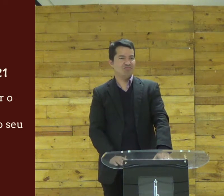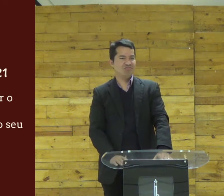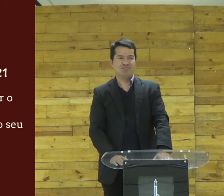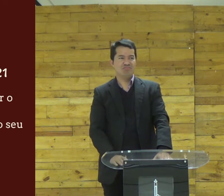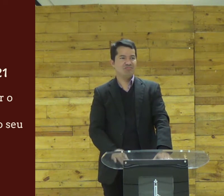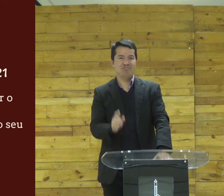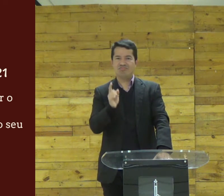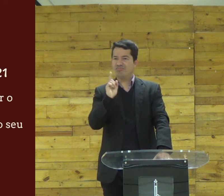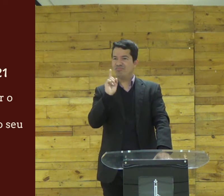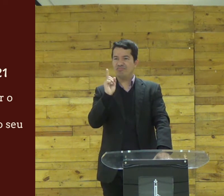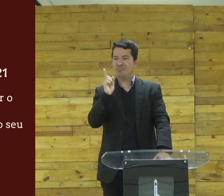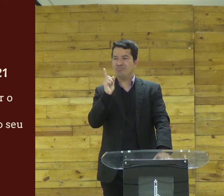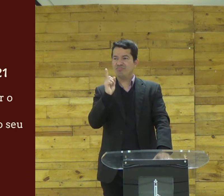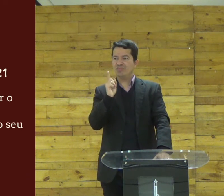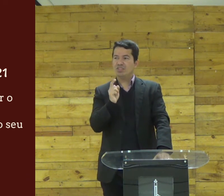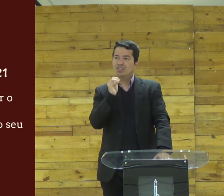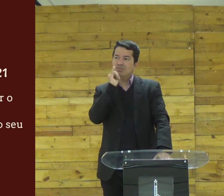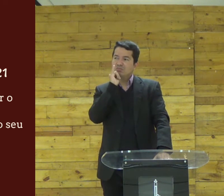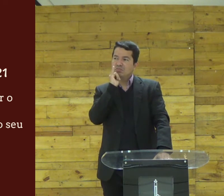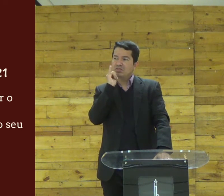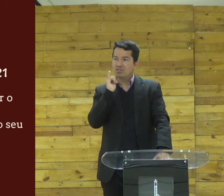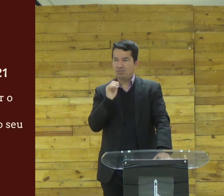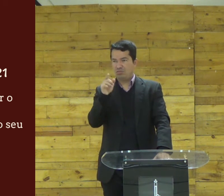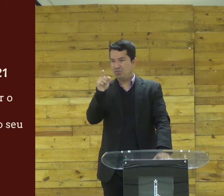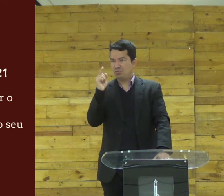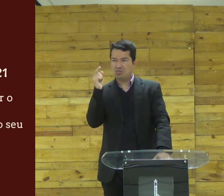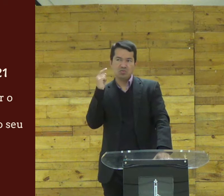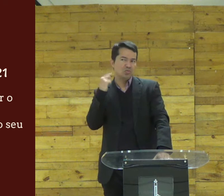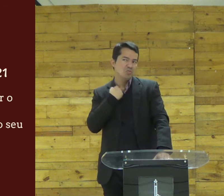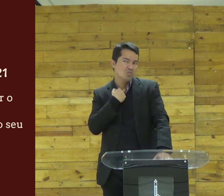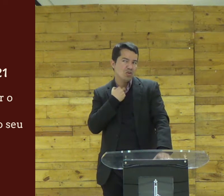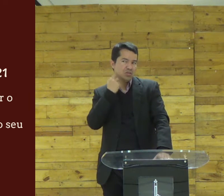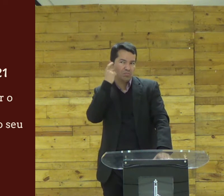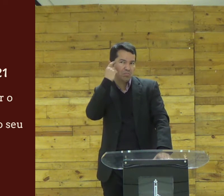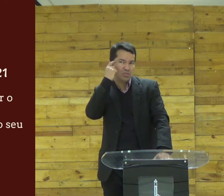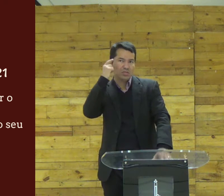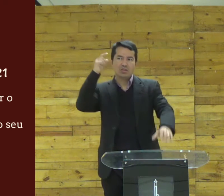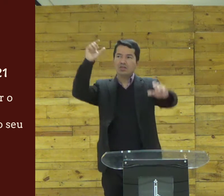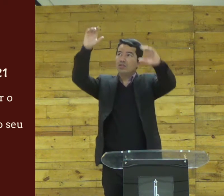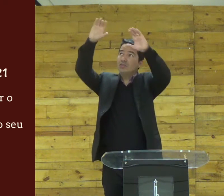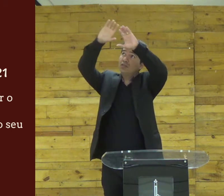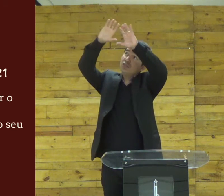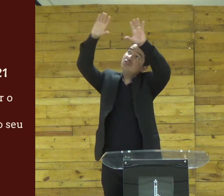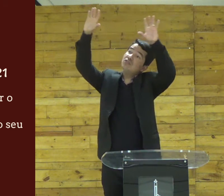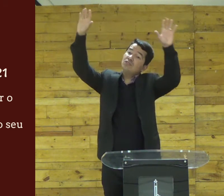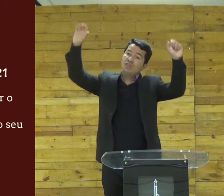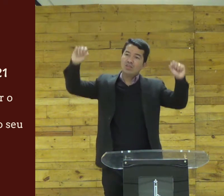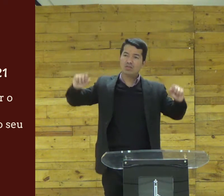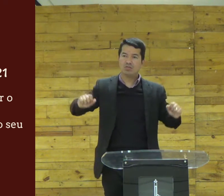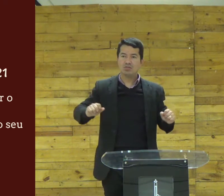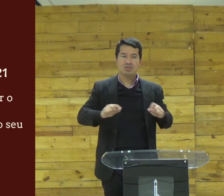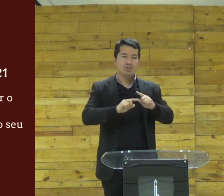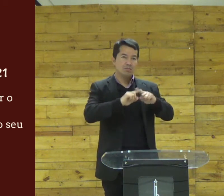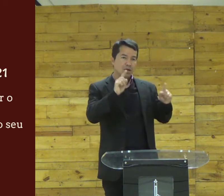não podemos então por exemplo se você pensa nas coisas do céu